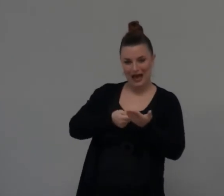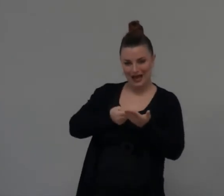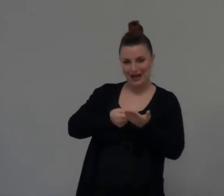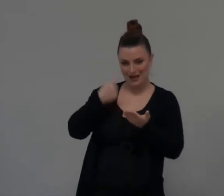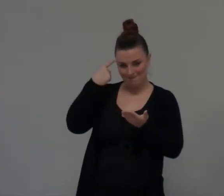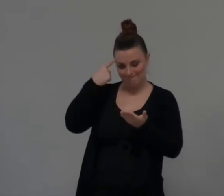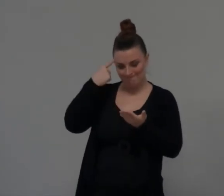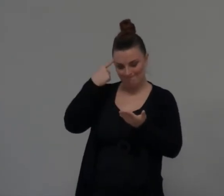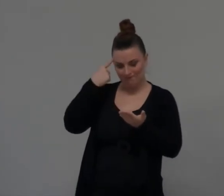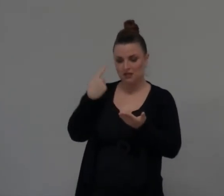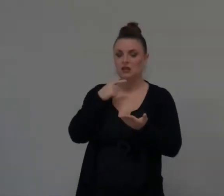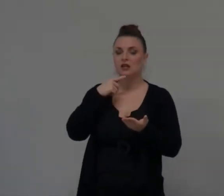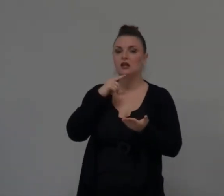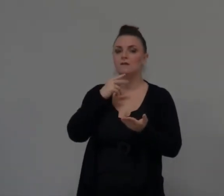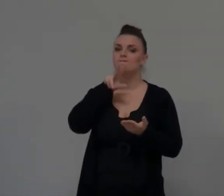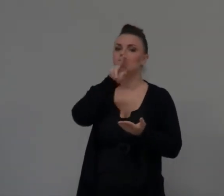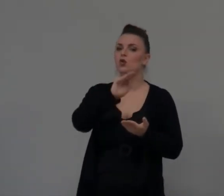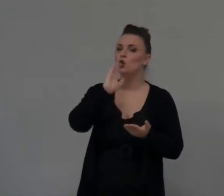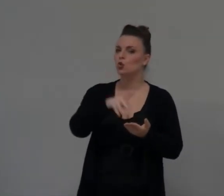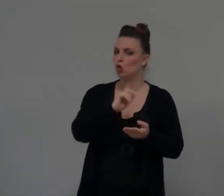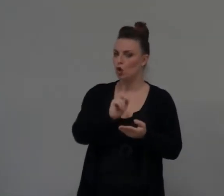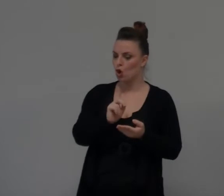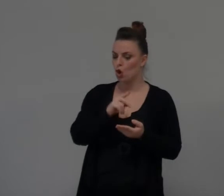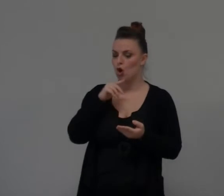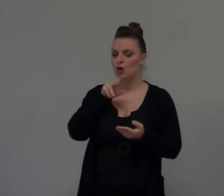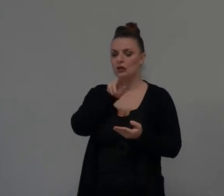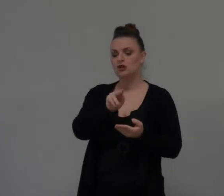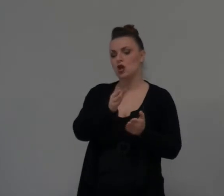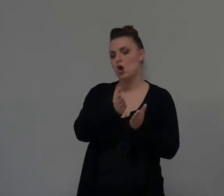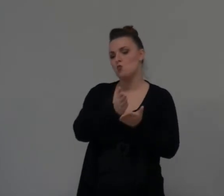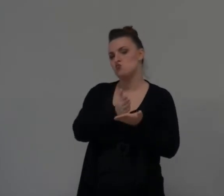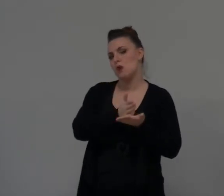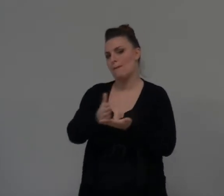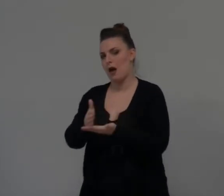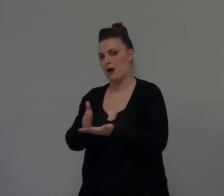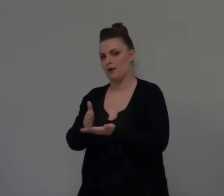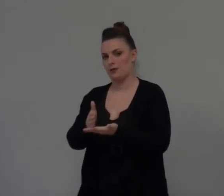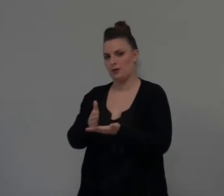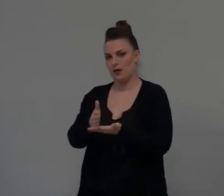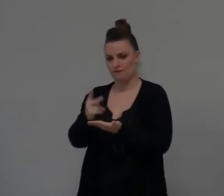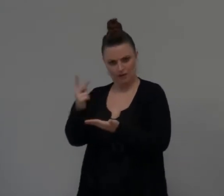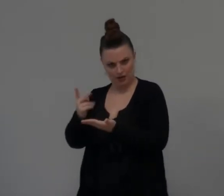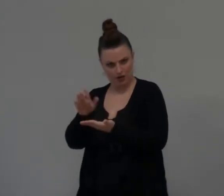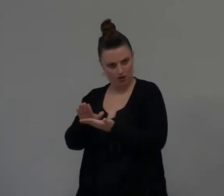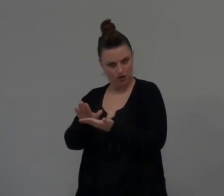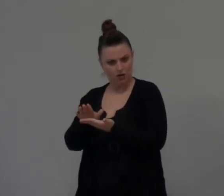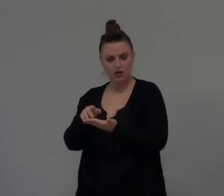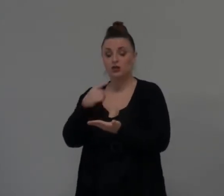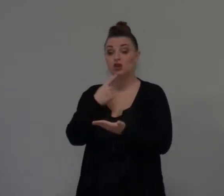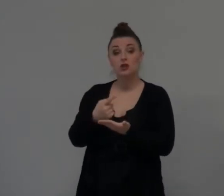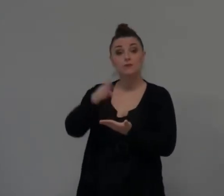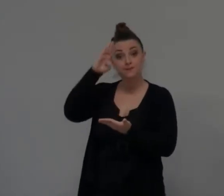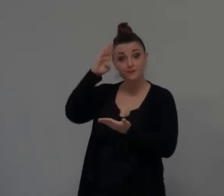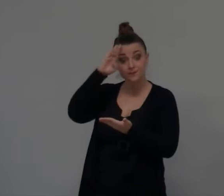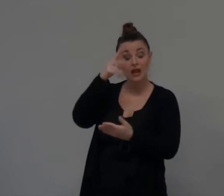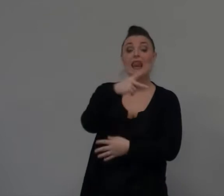Non dice tutto Non dice tutto Dice una parte dell'informazione Che è vera Dice Guarda È tornata Naomi